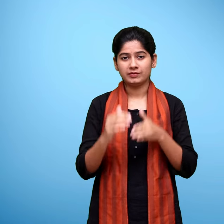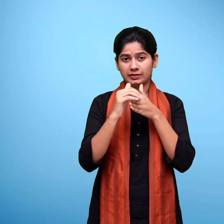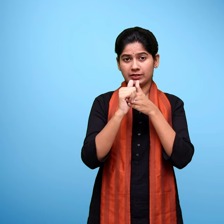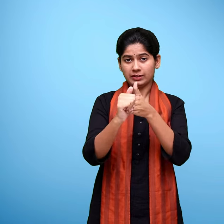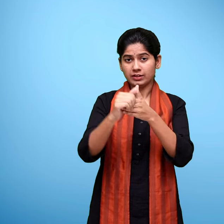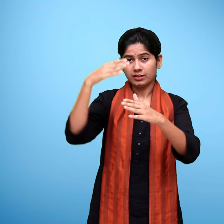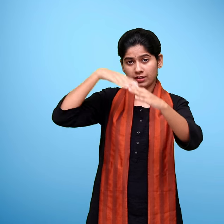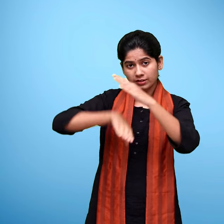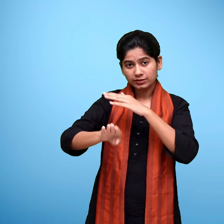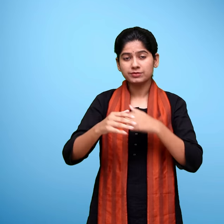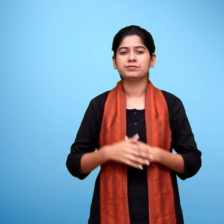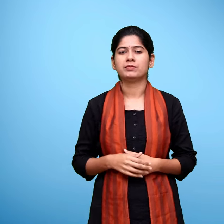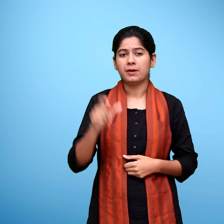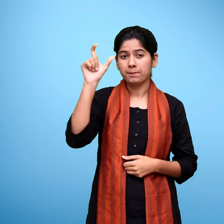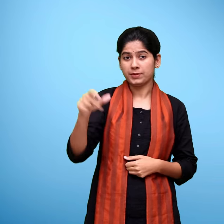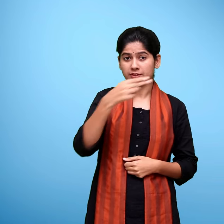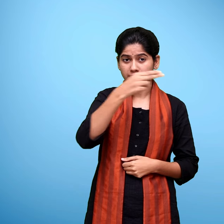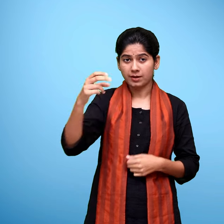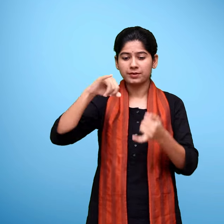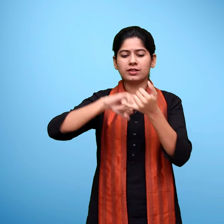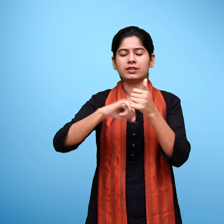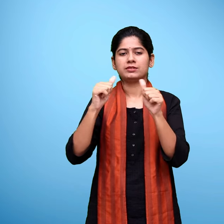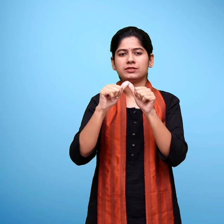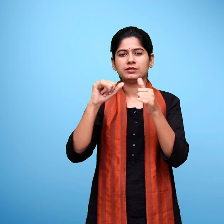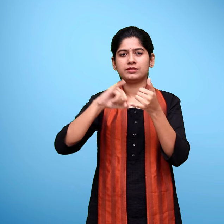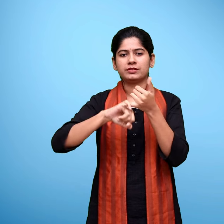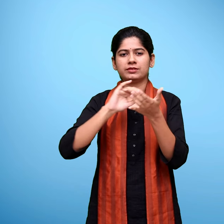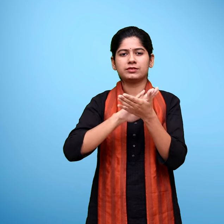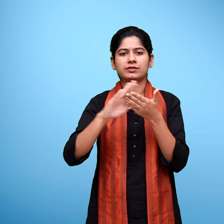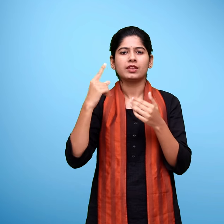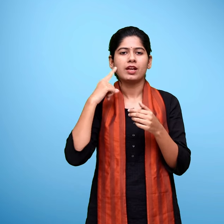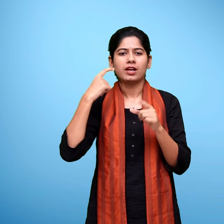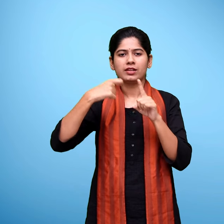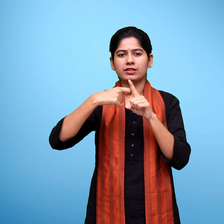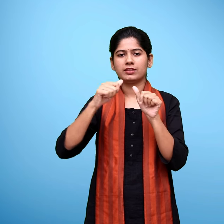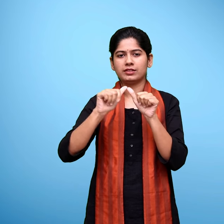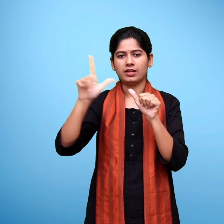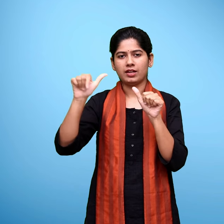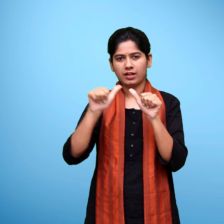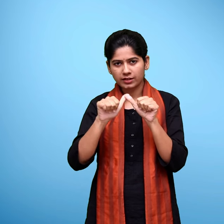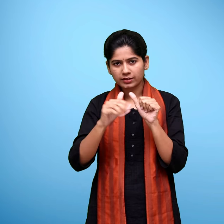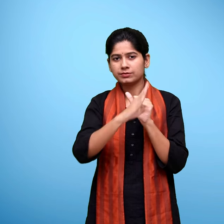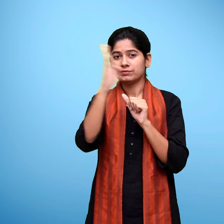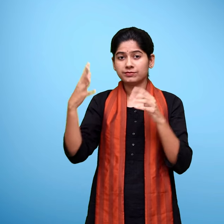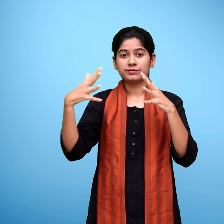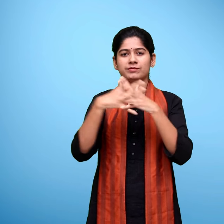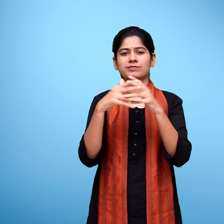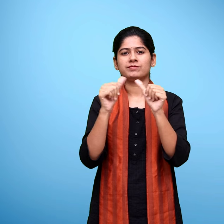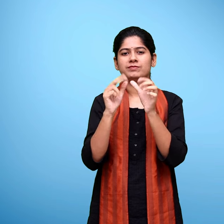मार्क दर्शन शशीकला वंजारी पूर्व कुल्पती SNDT महला